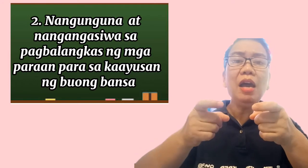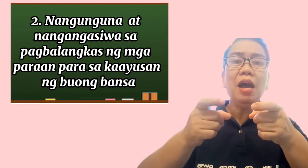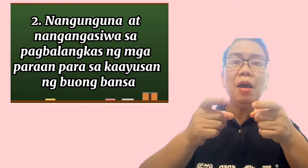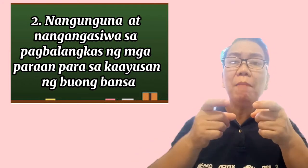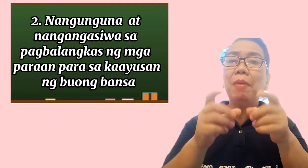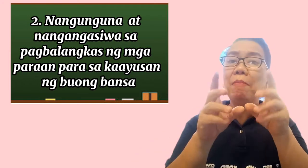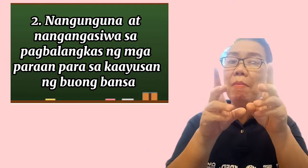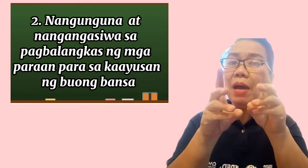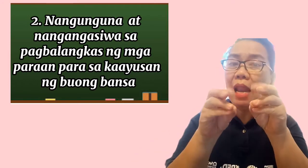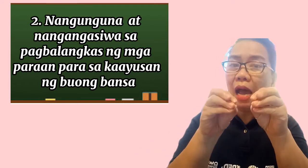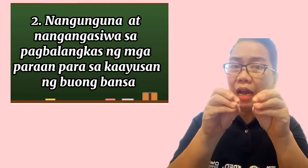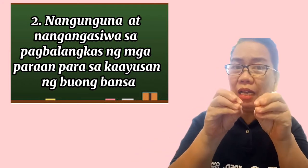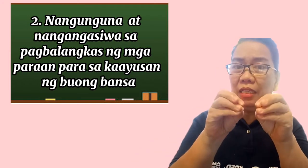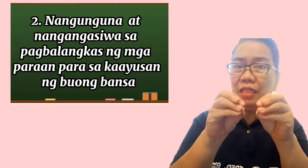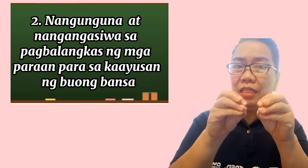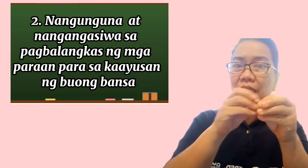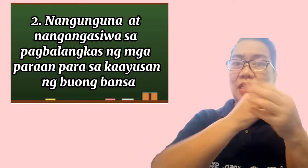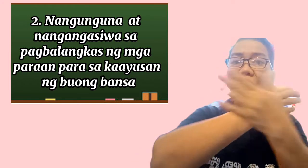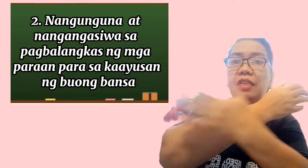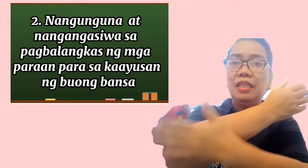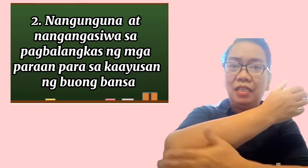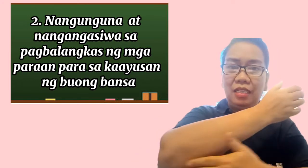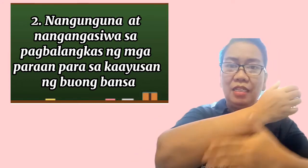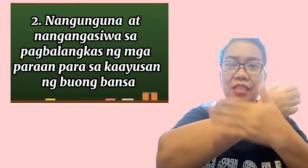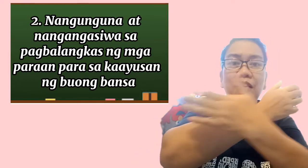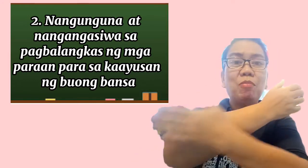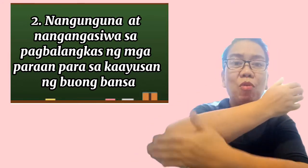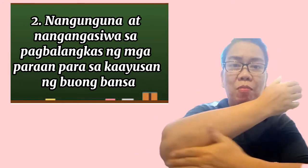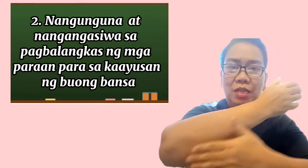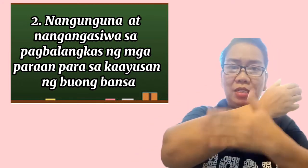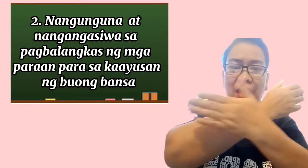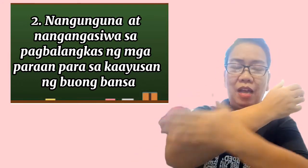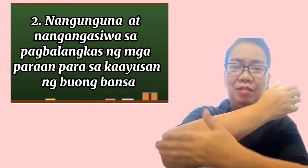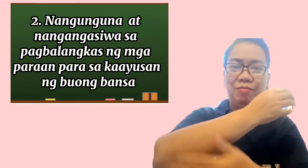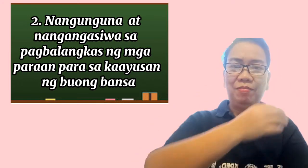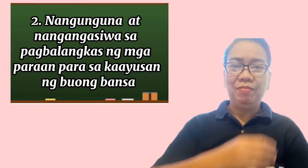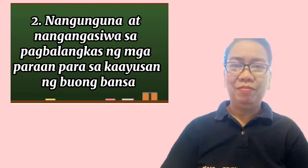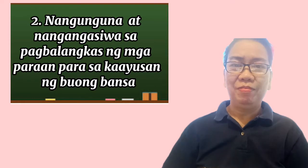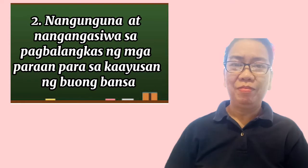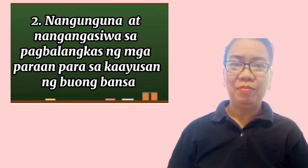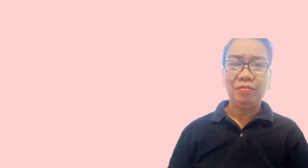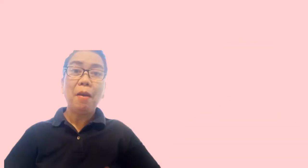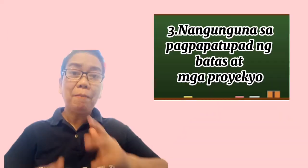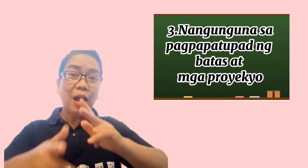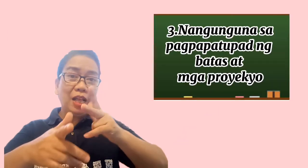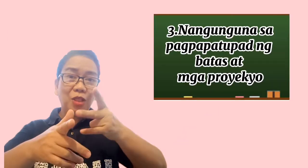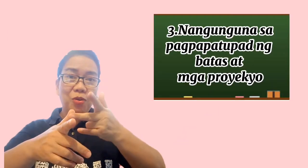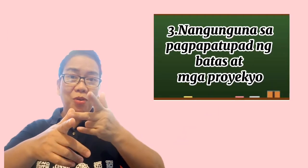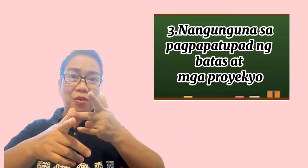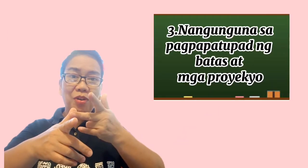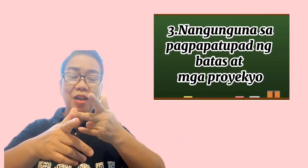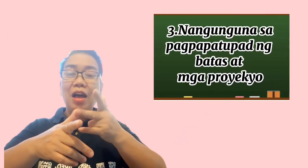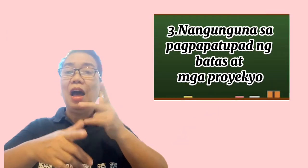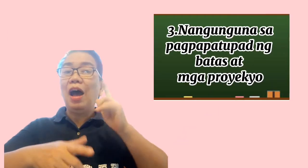pamamalakad sa buong bansa. Pangatlo, ang